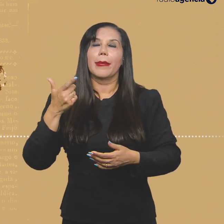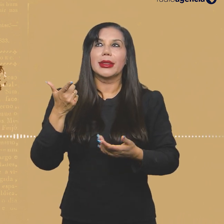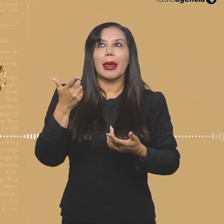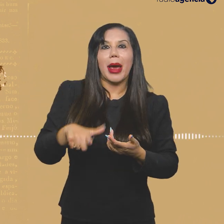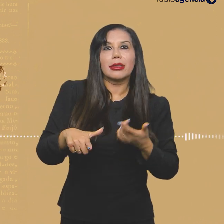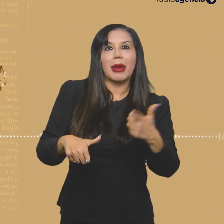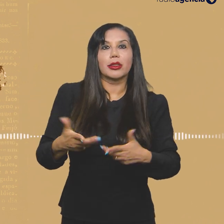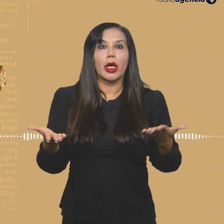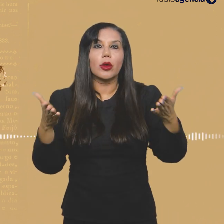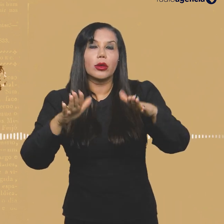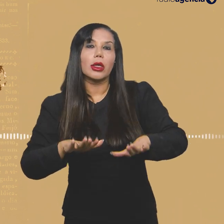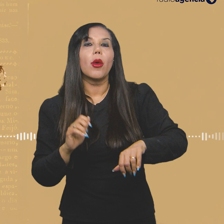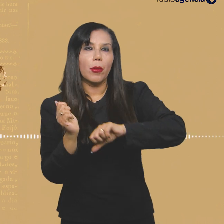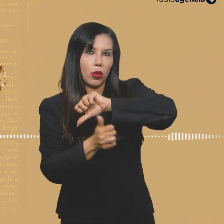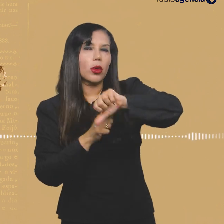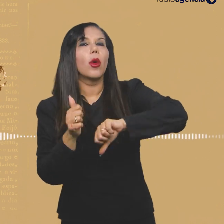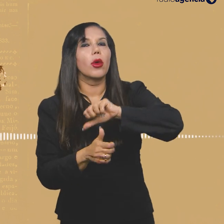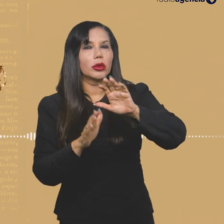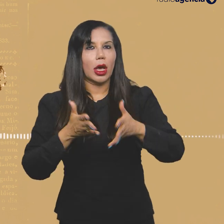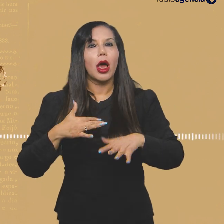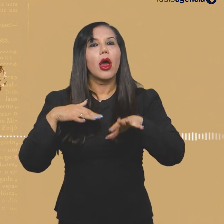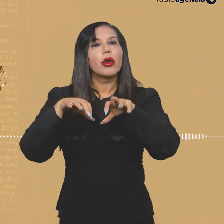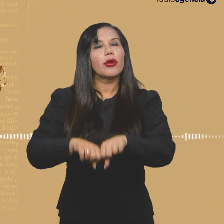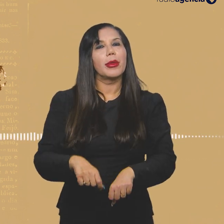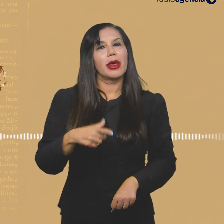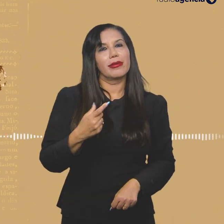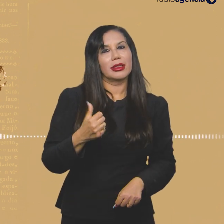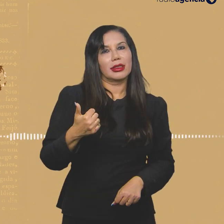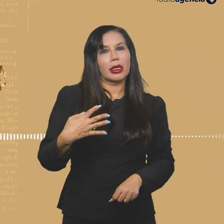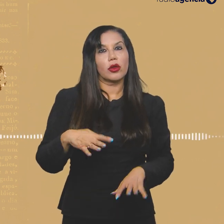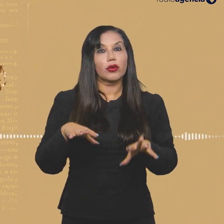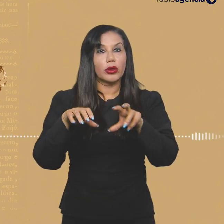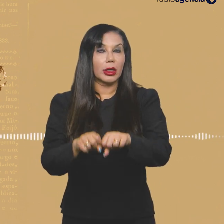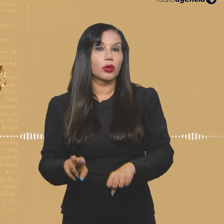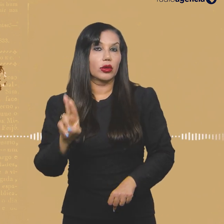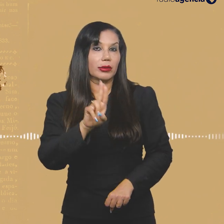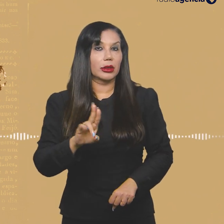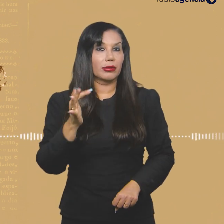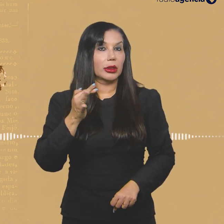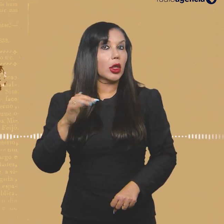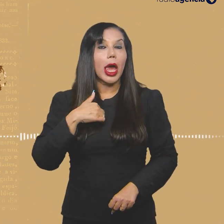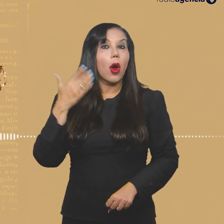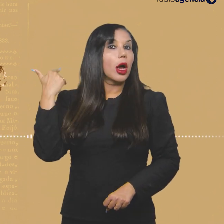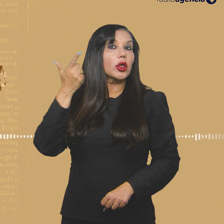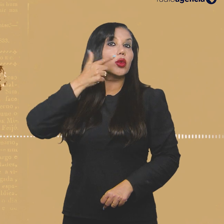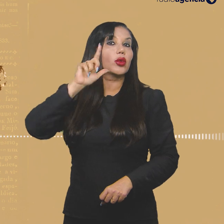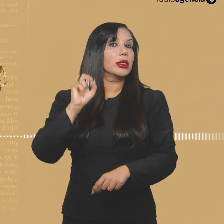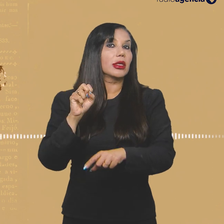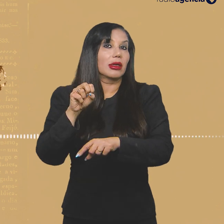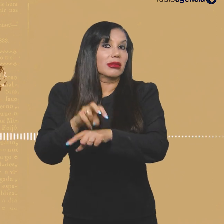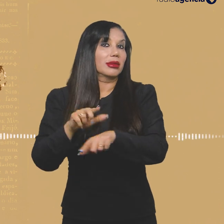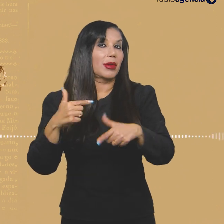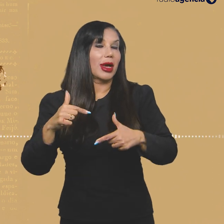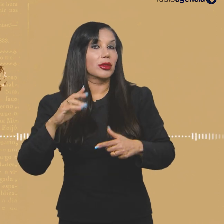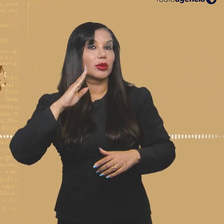inclusão, isso tem alterado bastante. você ter ideia, quando eu me formei, que foi em 2014, mesmo formado na Universidade Federal, não consegui perder os principais